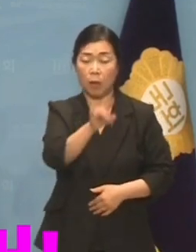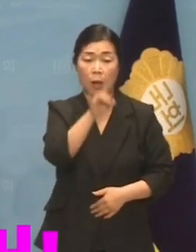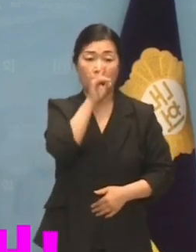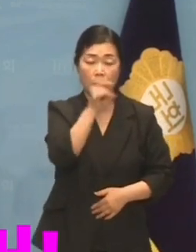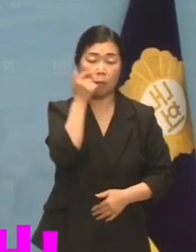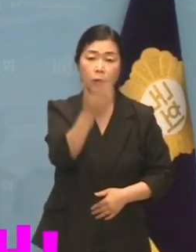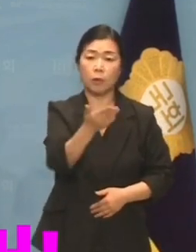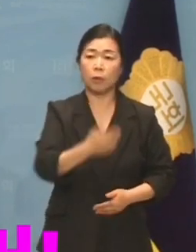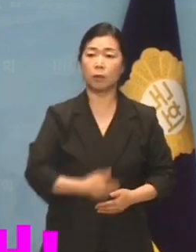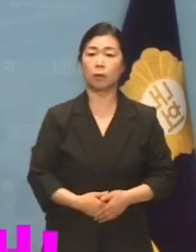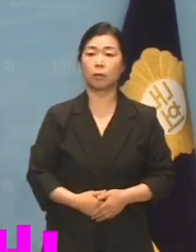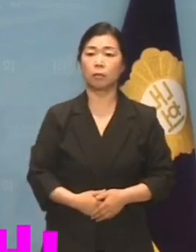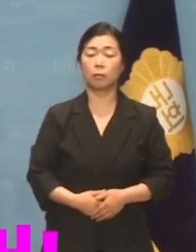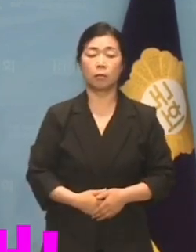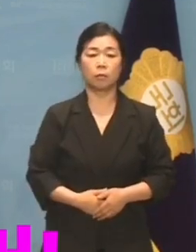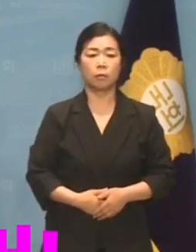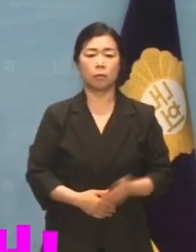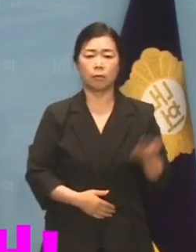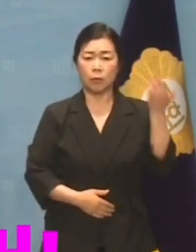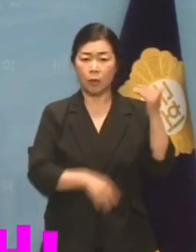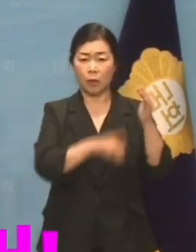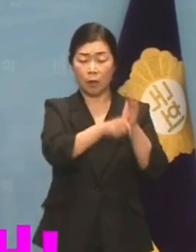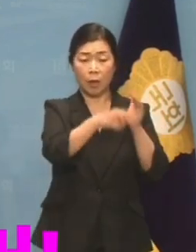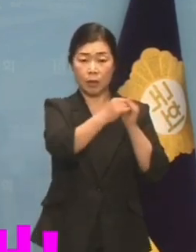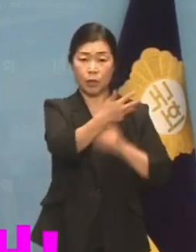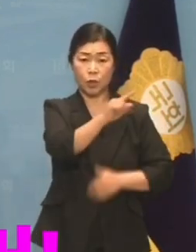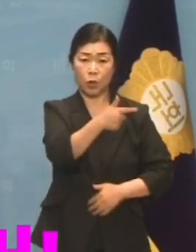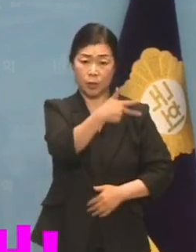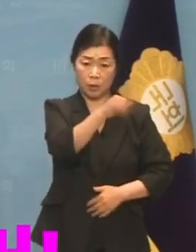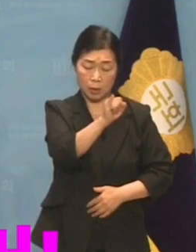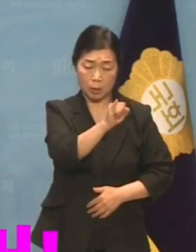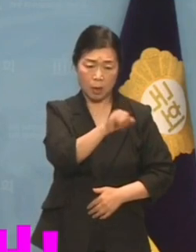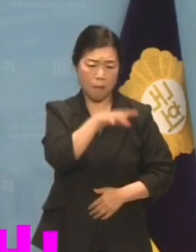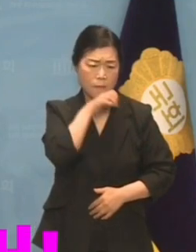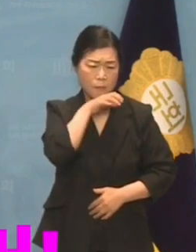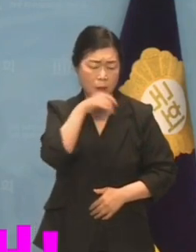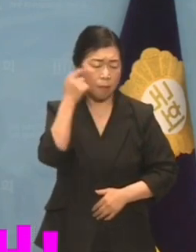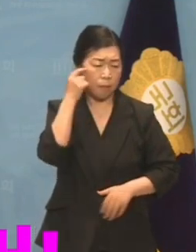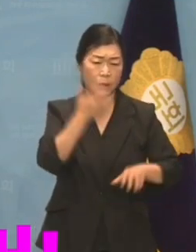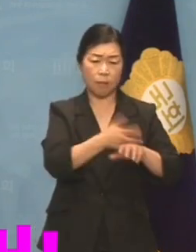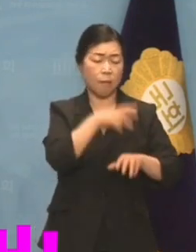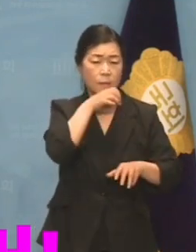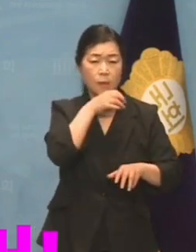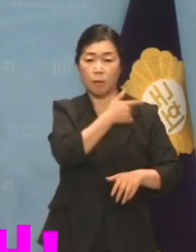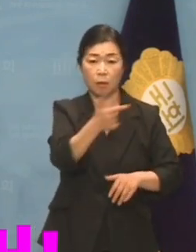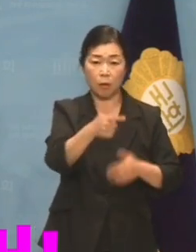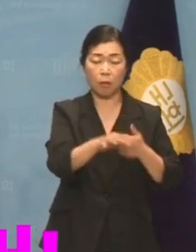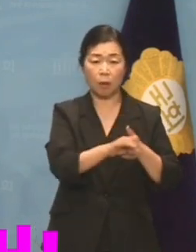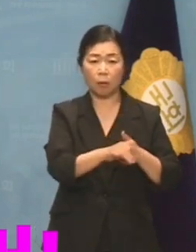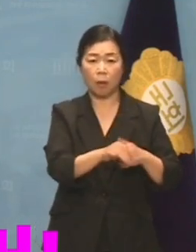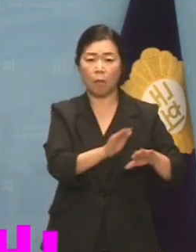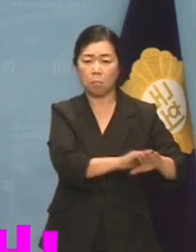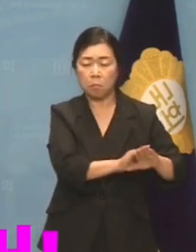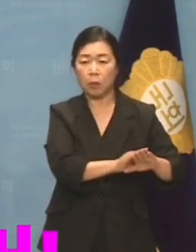신천지는 반발할까 봐 두렵고 노동자는 힘으로 찍어 눌러도 된다는 얘기입니까?